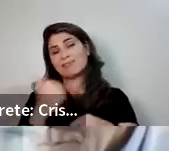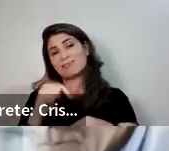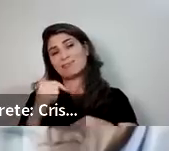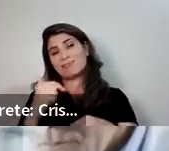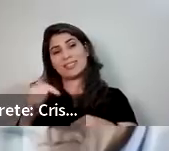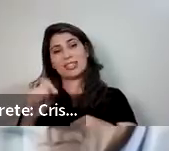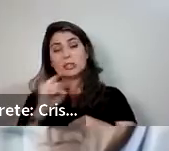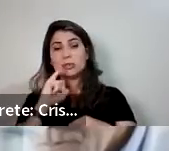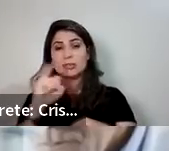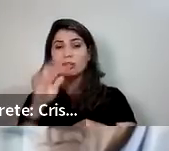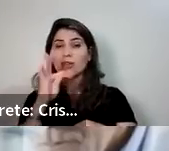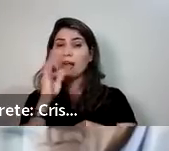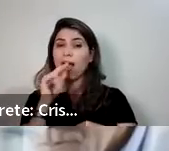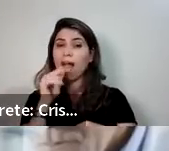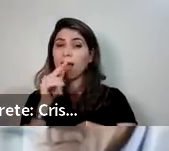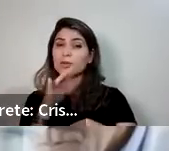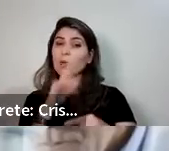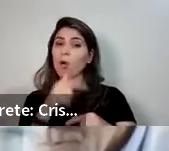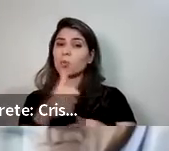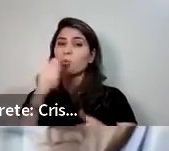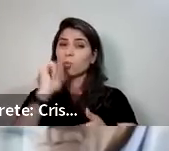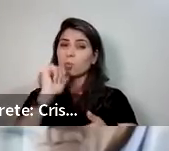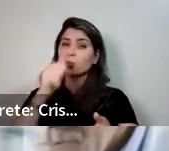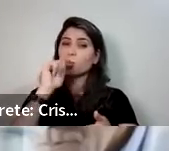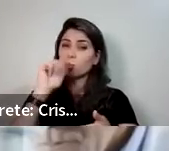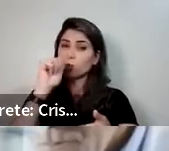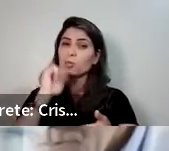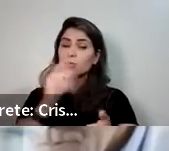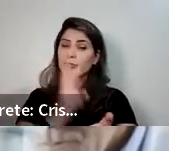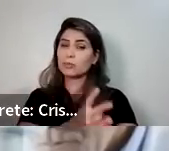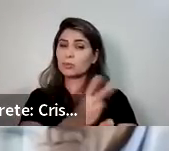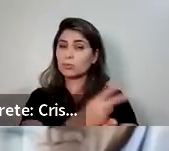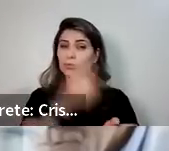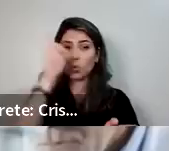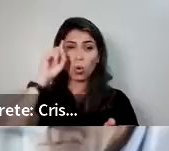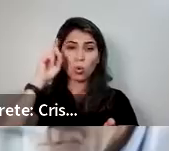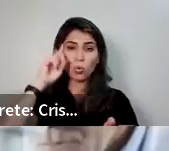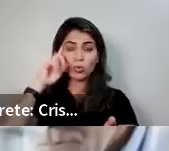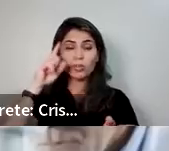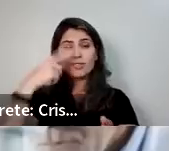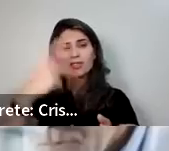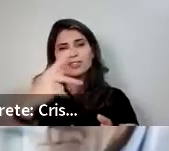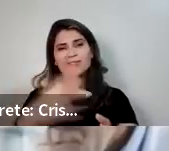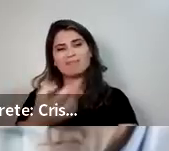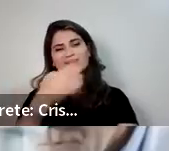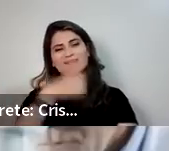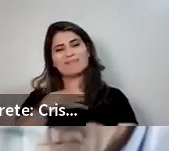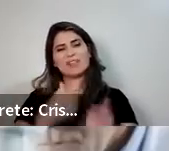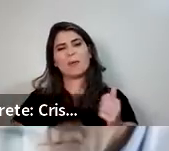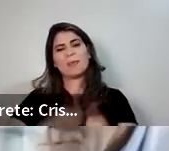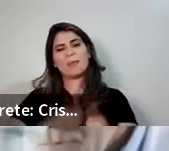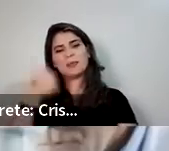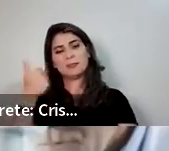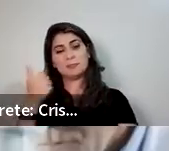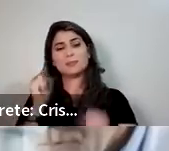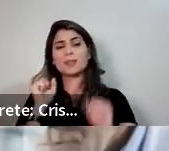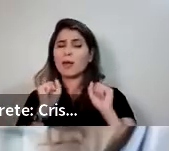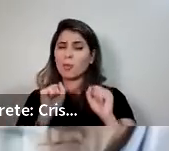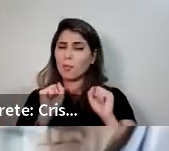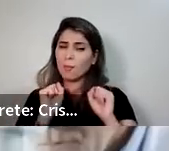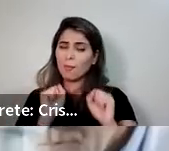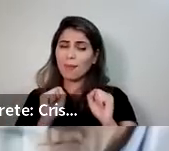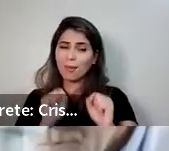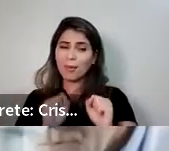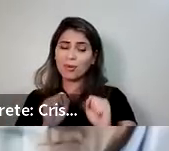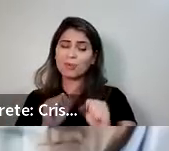associada à interação e modulação de hormônios tais como o estrogênio, podendo alterar e levar aos sintomas da menopausa.